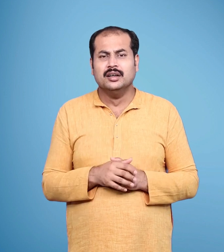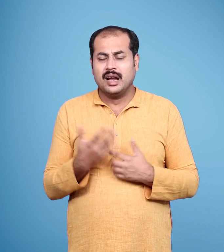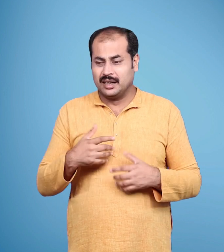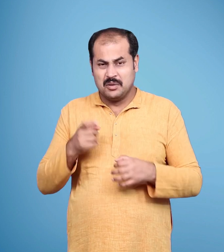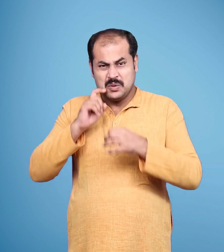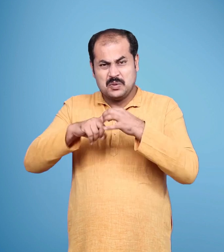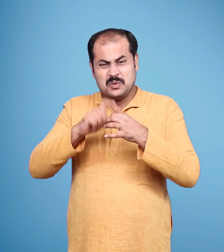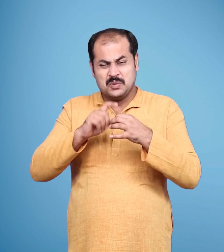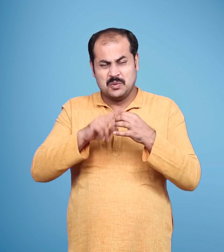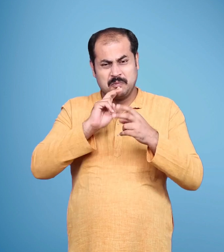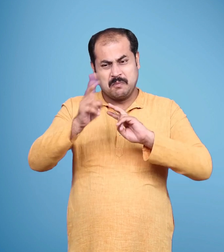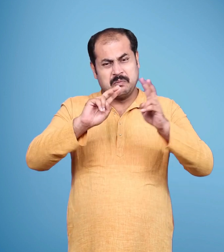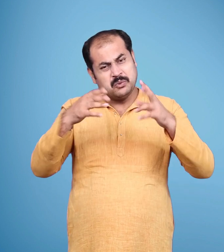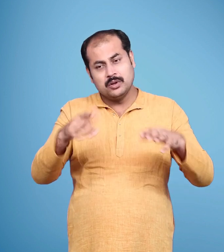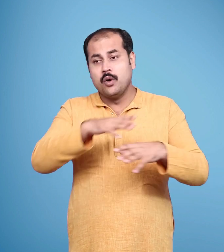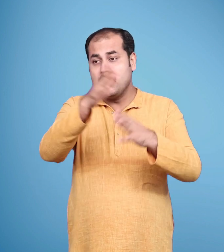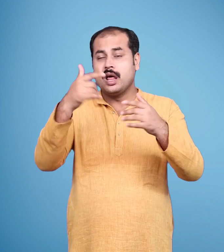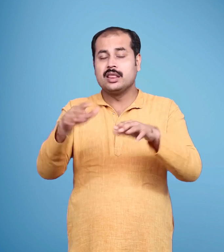किसी ने भरत की प्रश्णों का उतर नहीं दिया